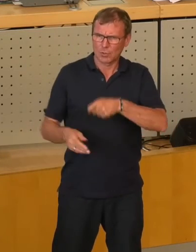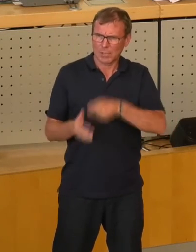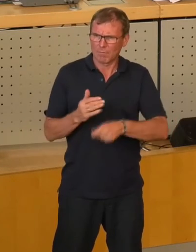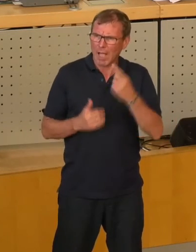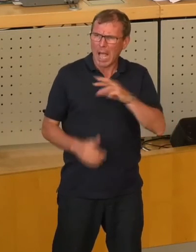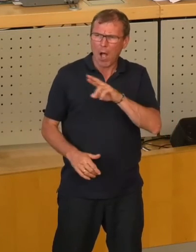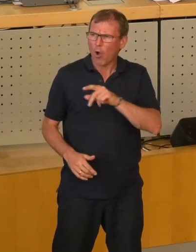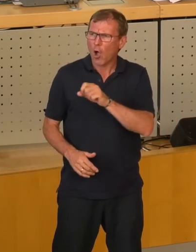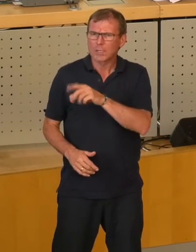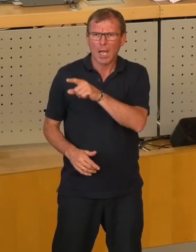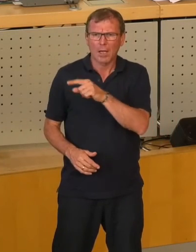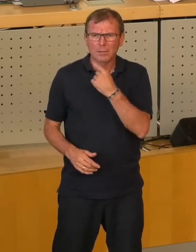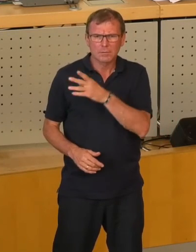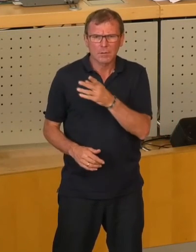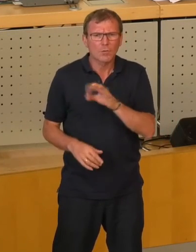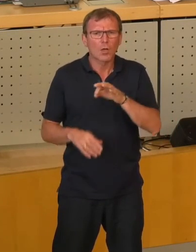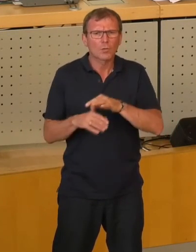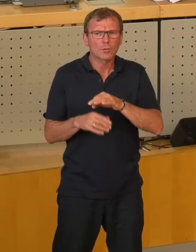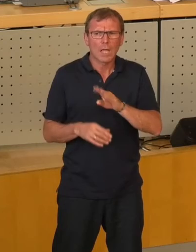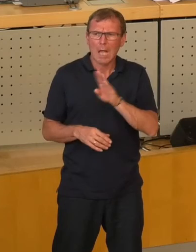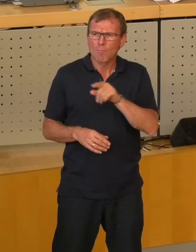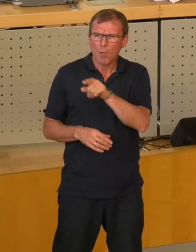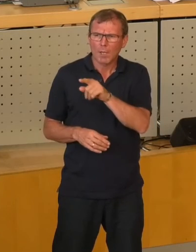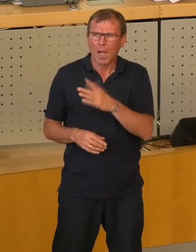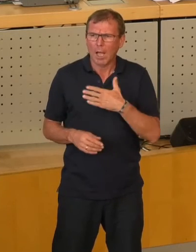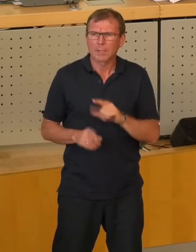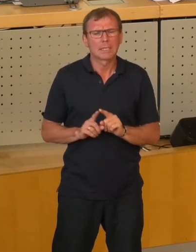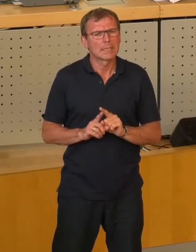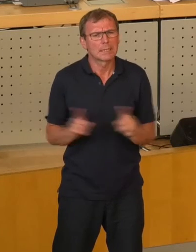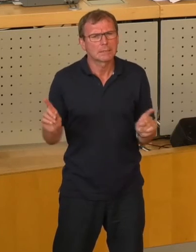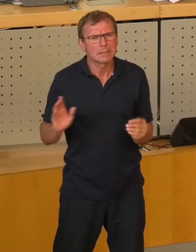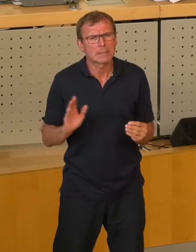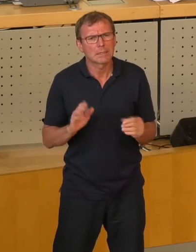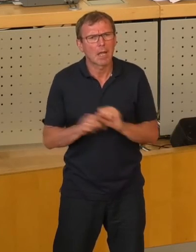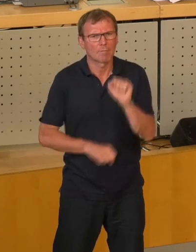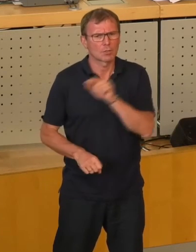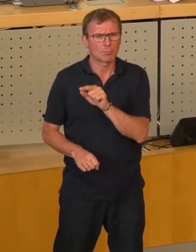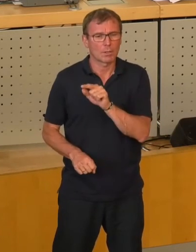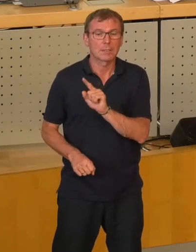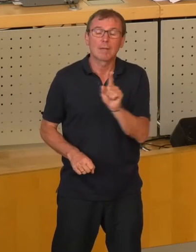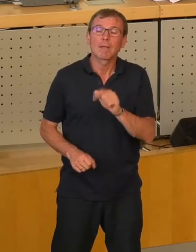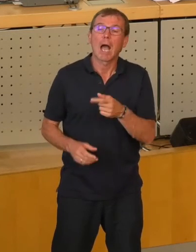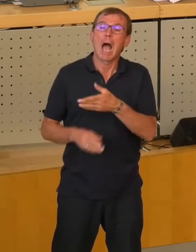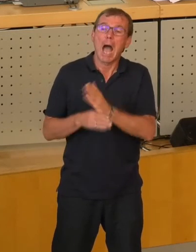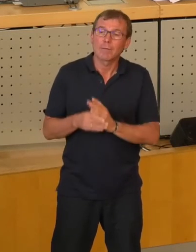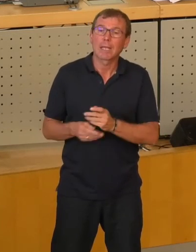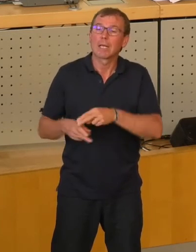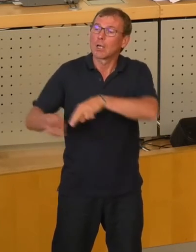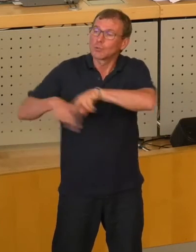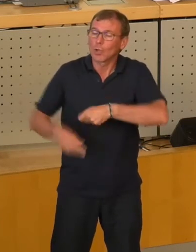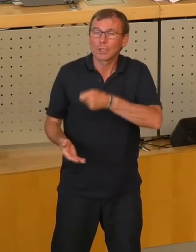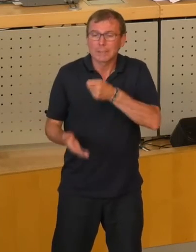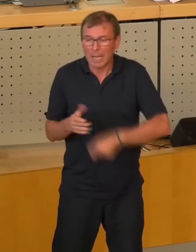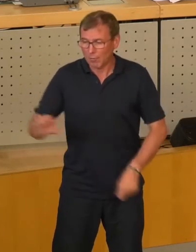vom Herrn Reuter, aber der Herr Dr. Böhme-Korn hat nicht, zumindest nicht widersprochen. Nein, wir kaufen die Anteile natürlich nicht zurück,